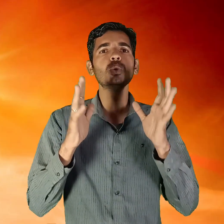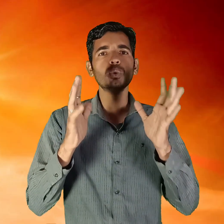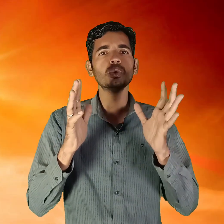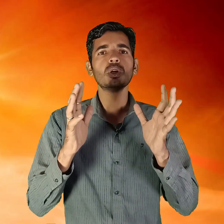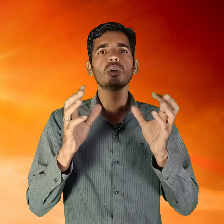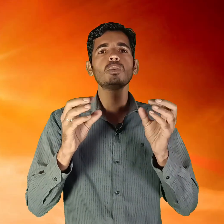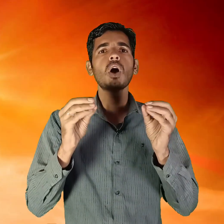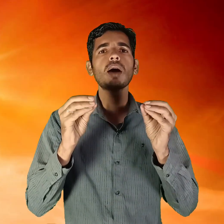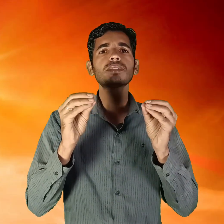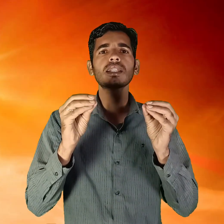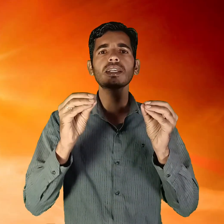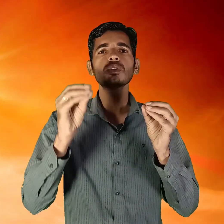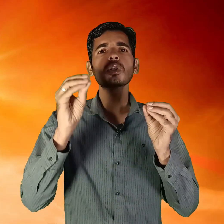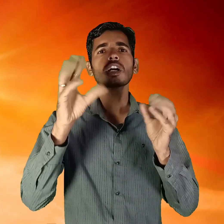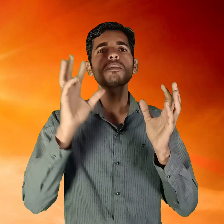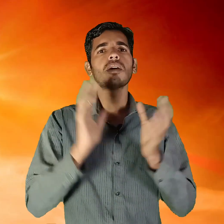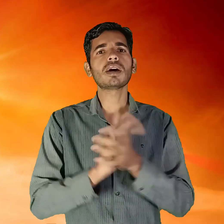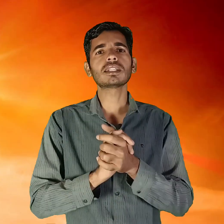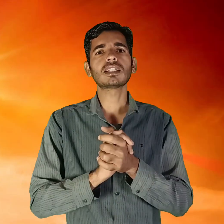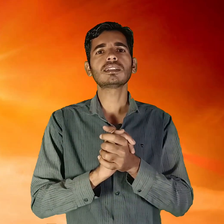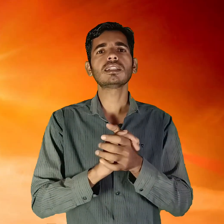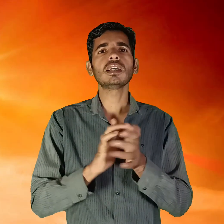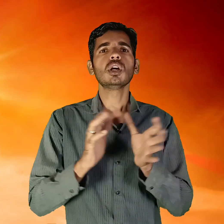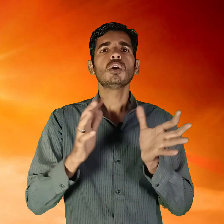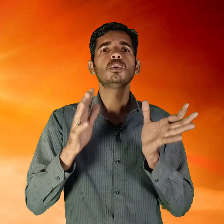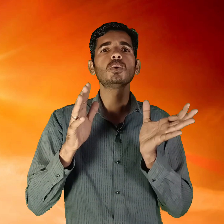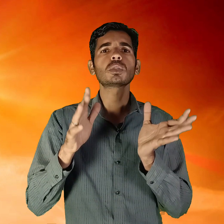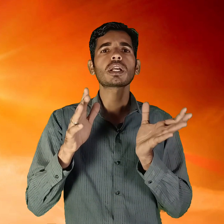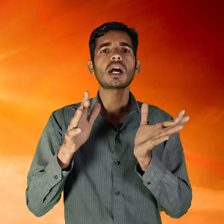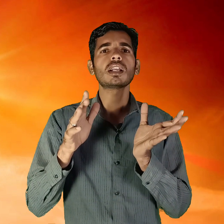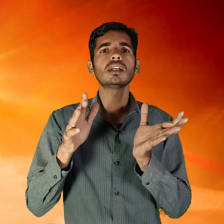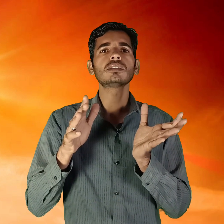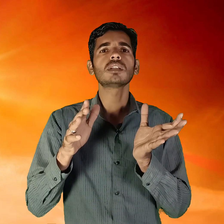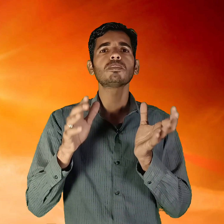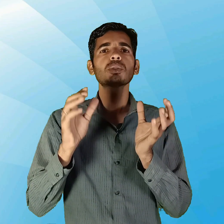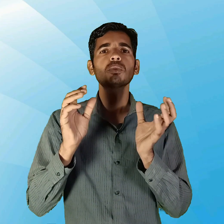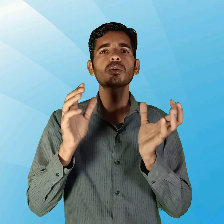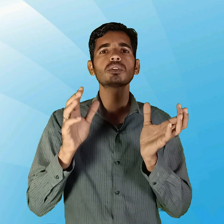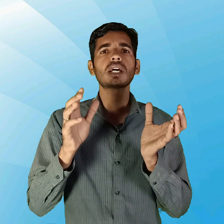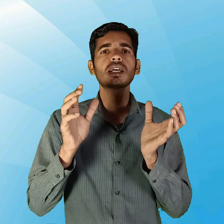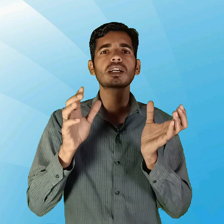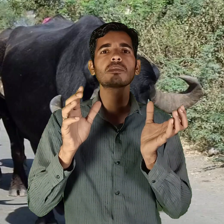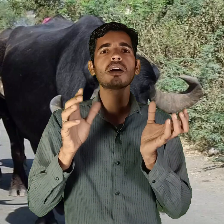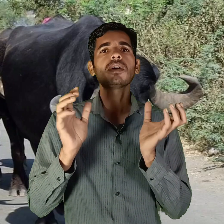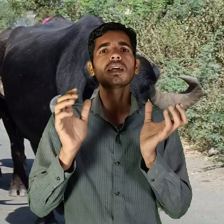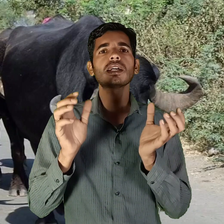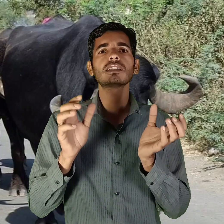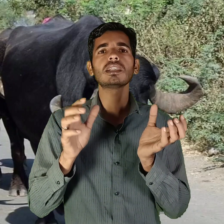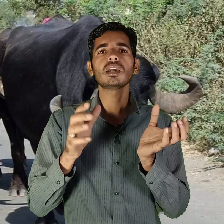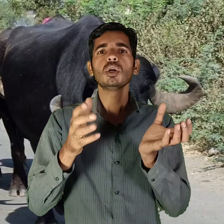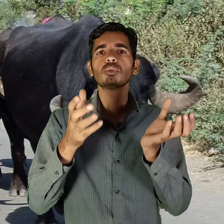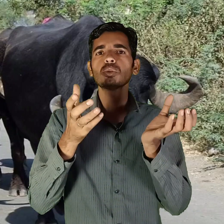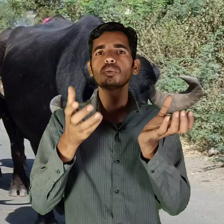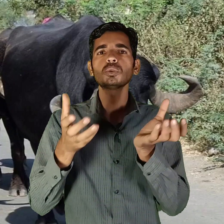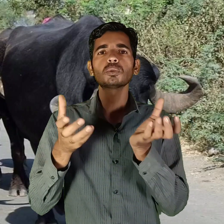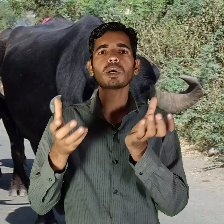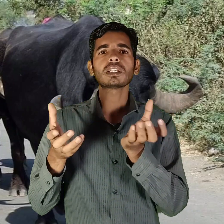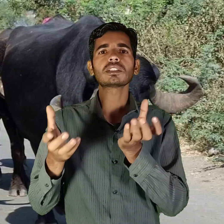लू लू आप जानते हैं जो गर्म हवाय चलती है लू के कारण जब पसुओं को ज़्यादा गर्म हवाय लगती है तो दूद उत्पादन